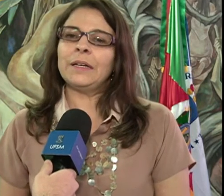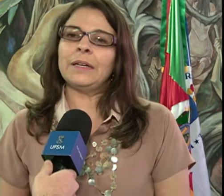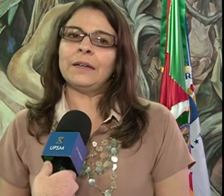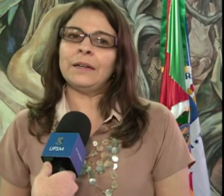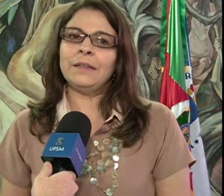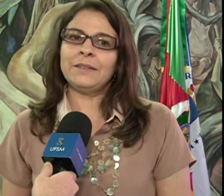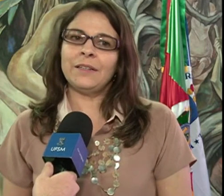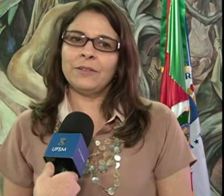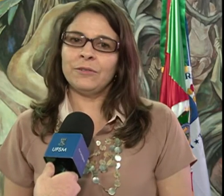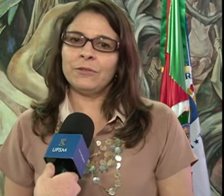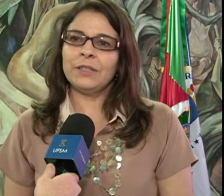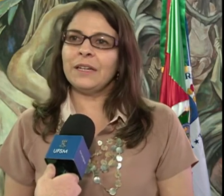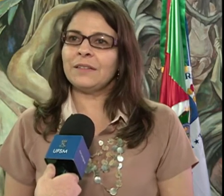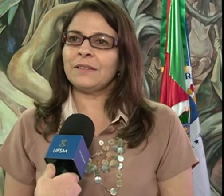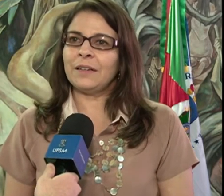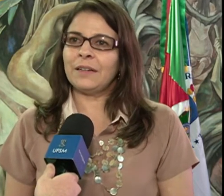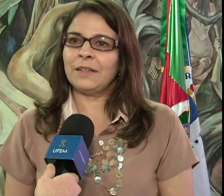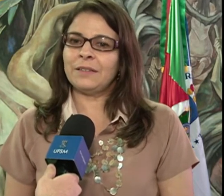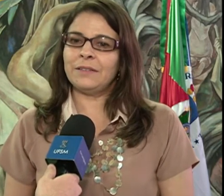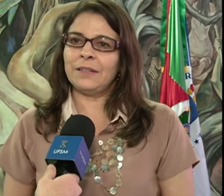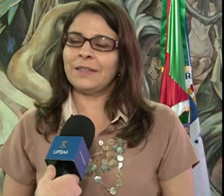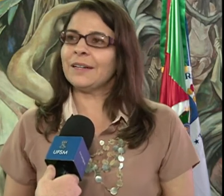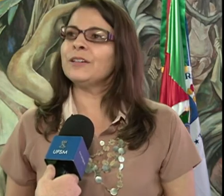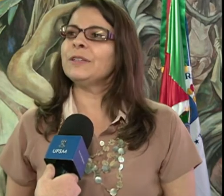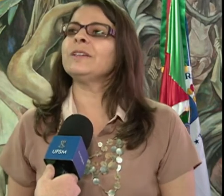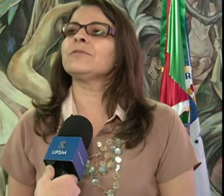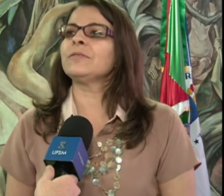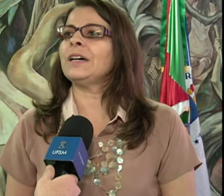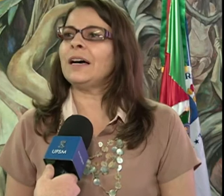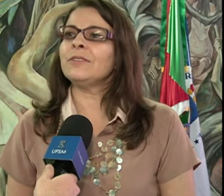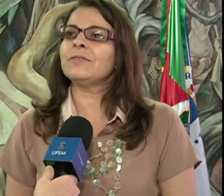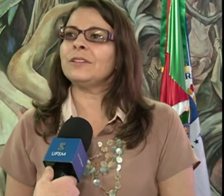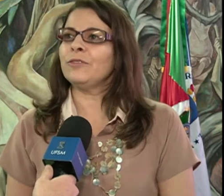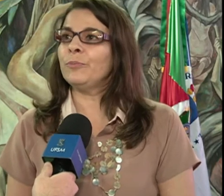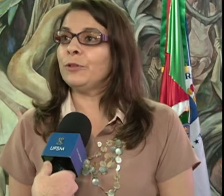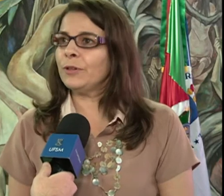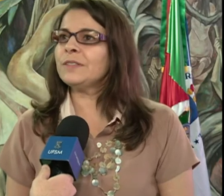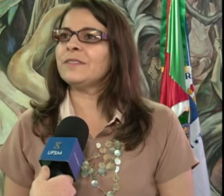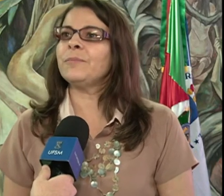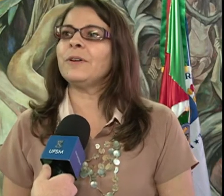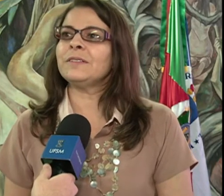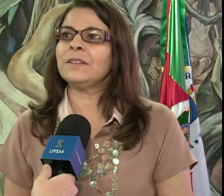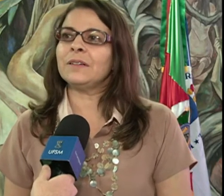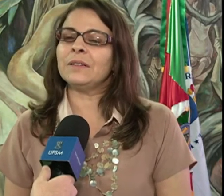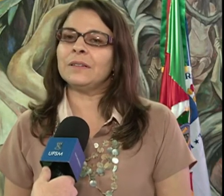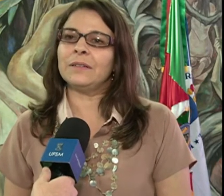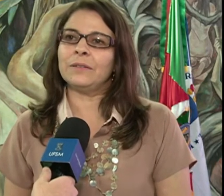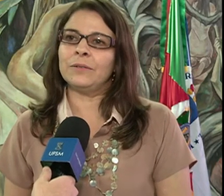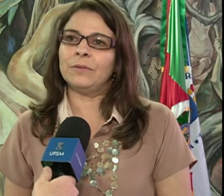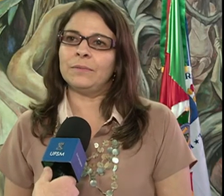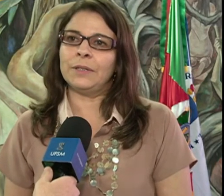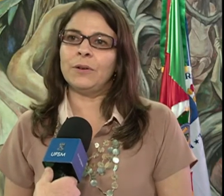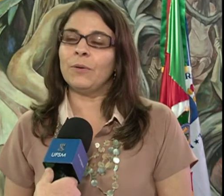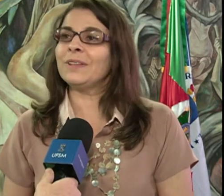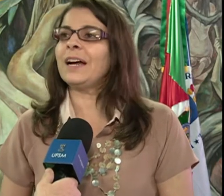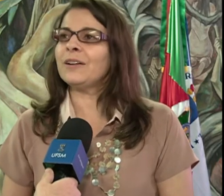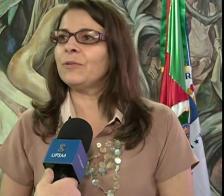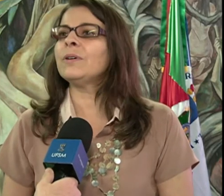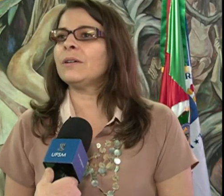inserindo toda essa gama de resultados e de opiniões que se possa encontrar com a